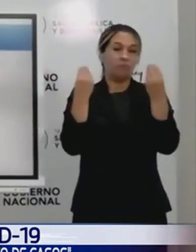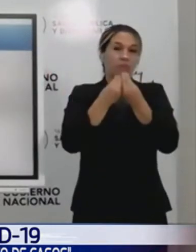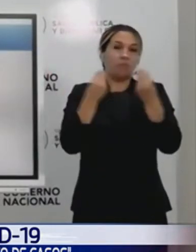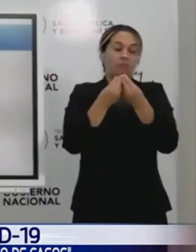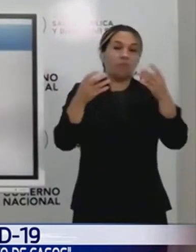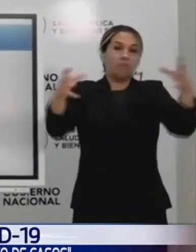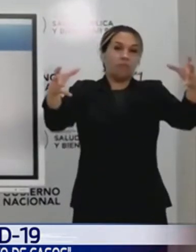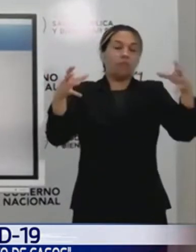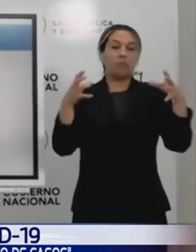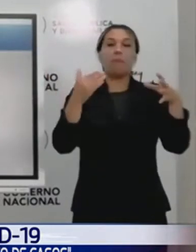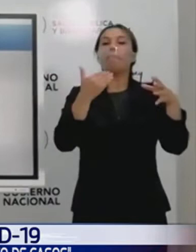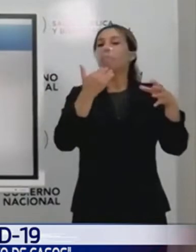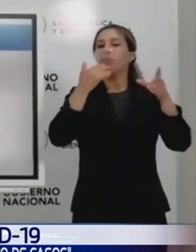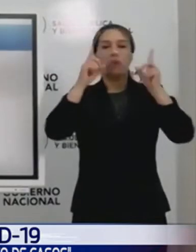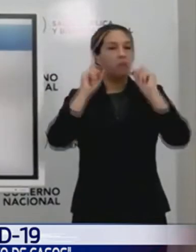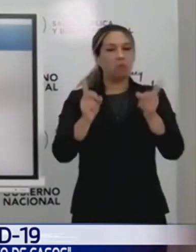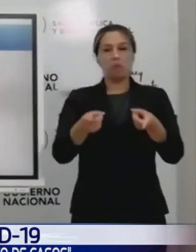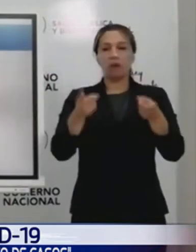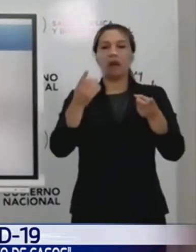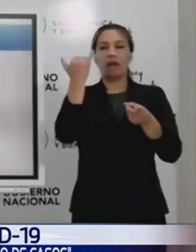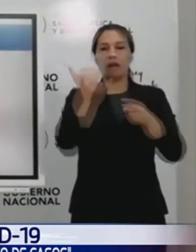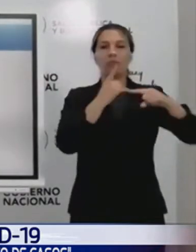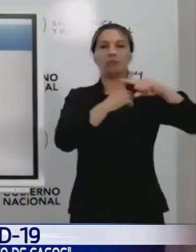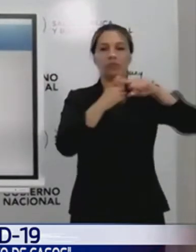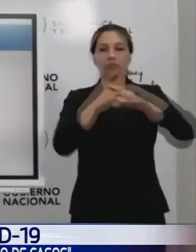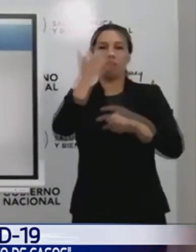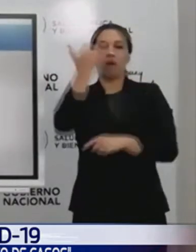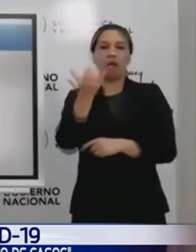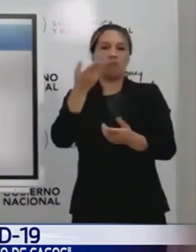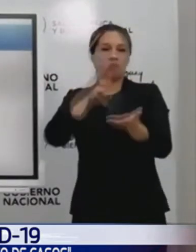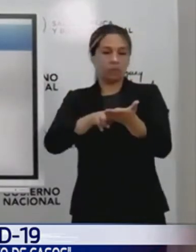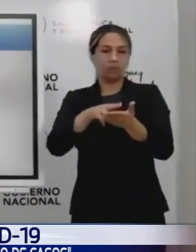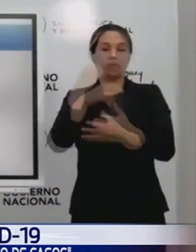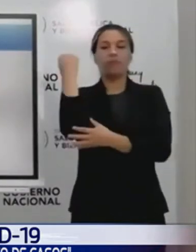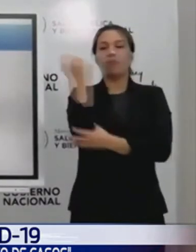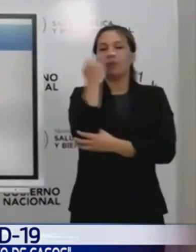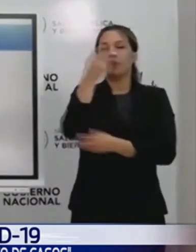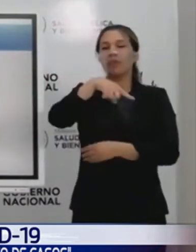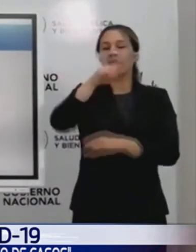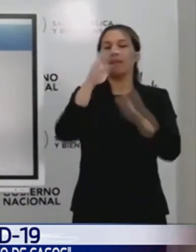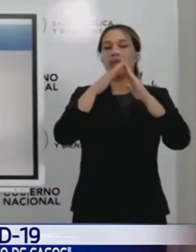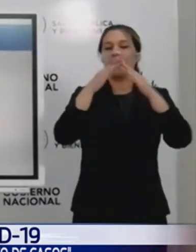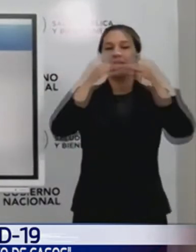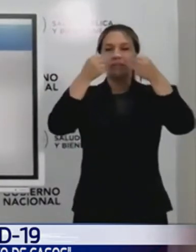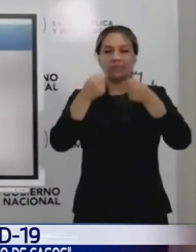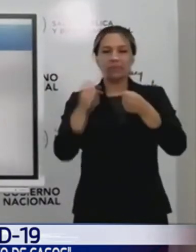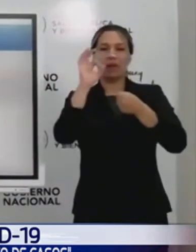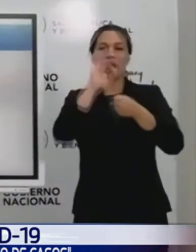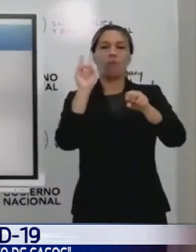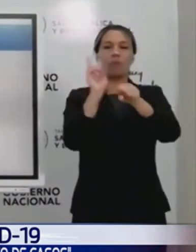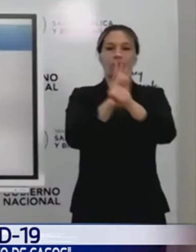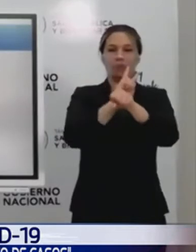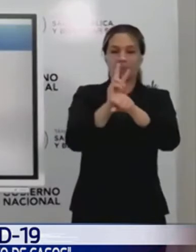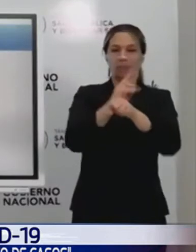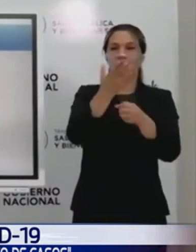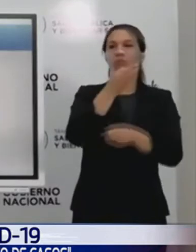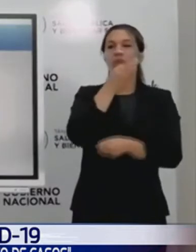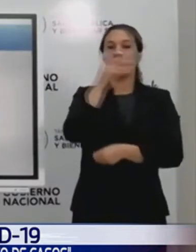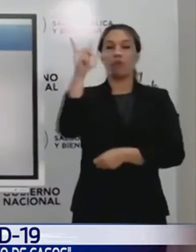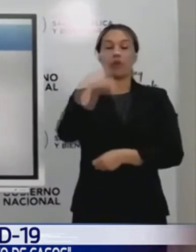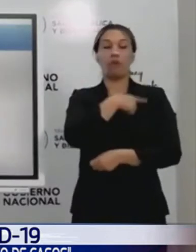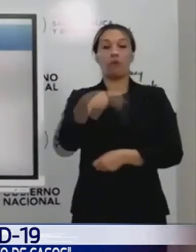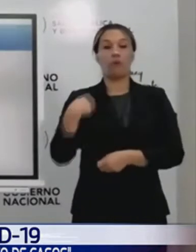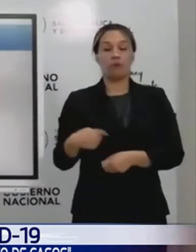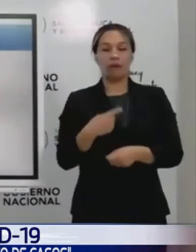importante es saber hacer test que la gente cumpla la cuarentena. Eso es lo más importante. ¿Quién nos muestra eso? Países como Corea del Sur,